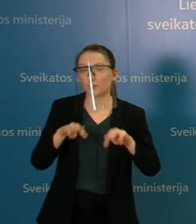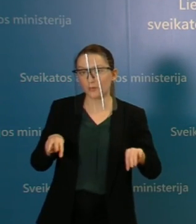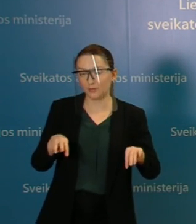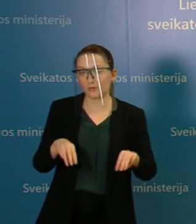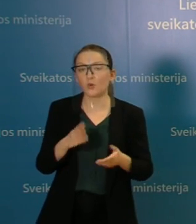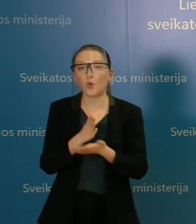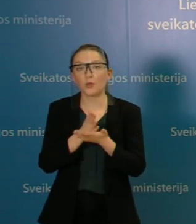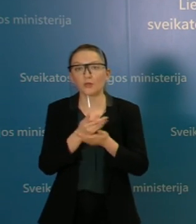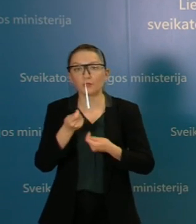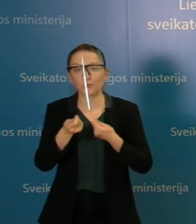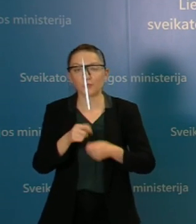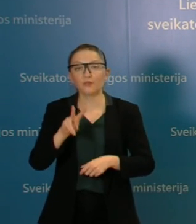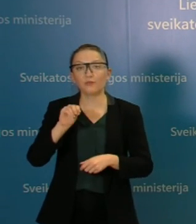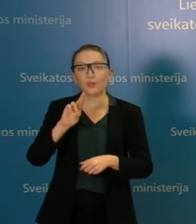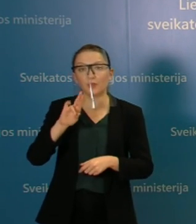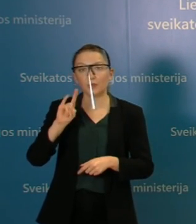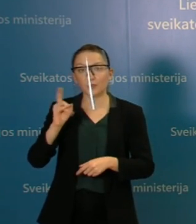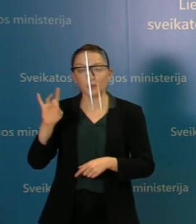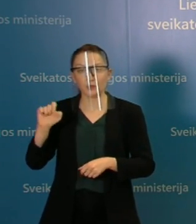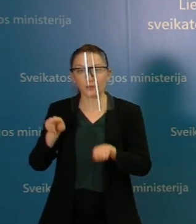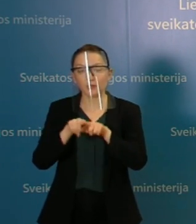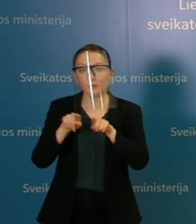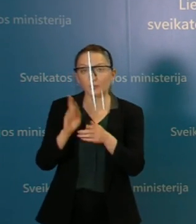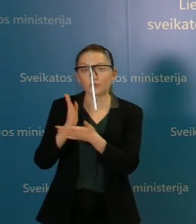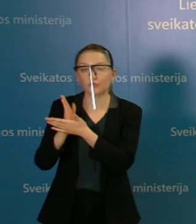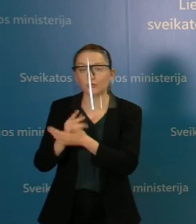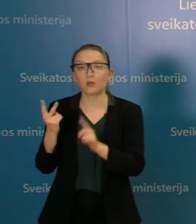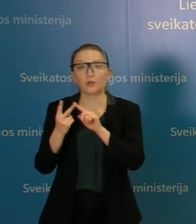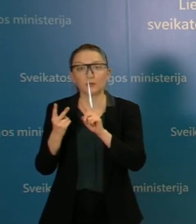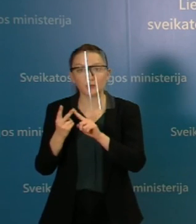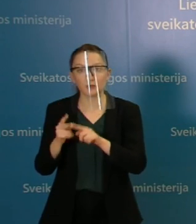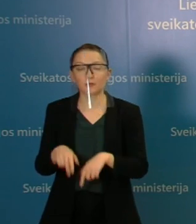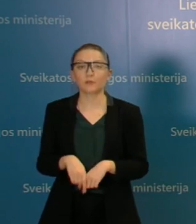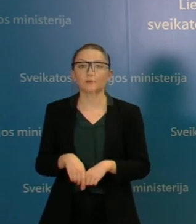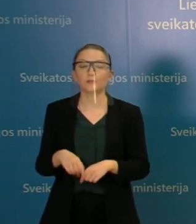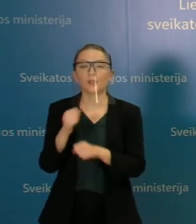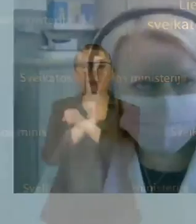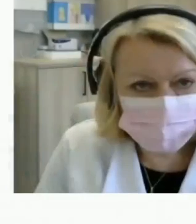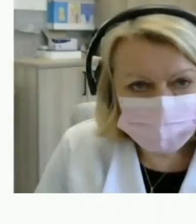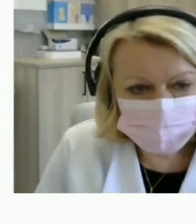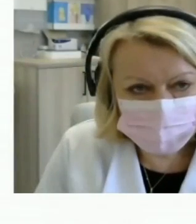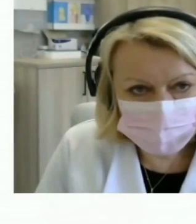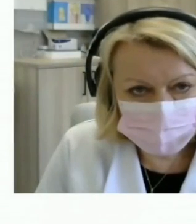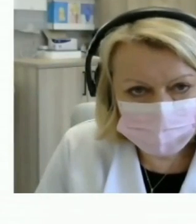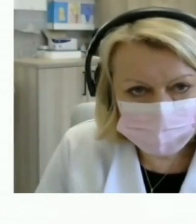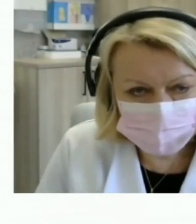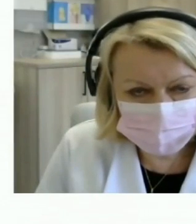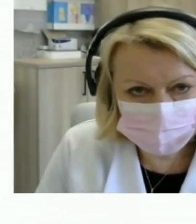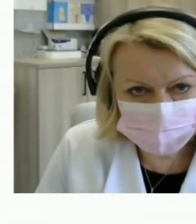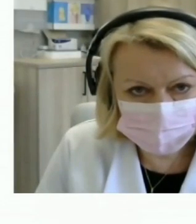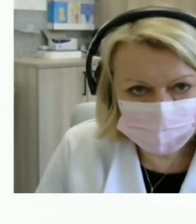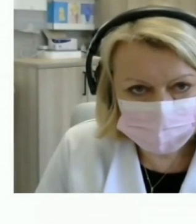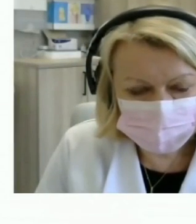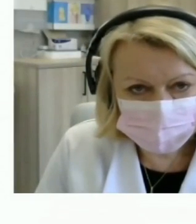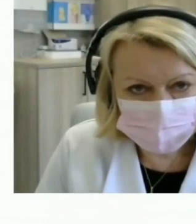operacijos vadovos Aurelius Varyga. Turime Santaros klinikų infekciinių ligų korpuso vadovę